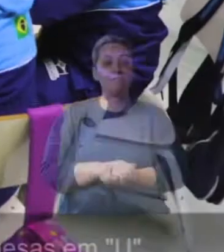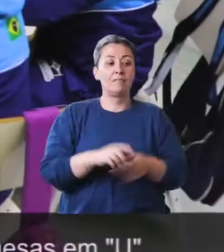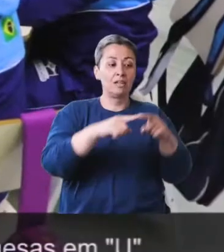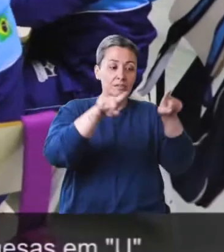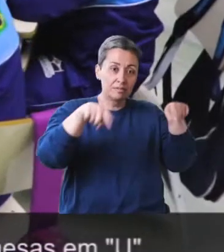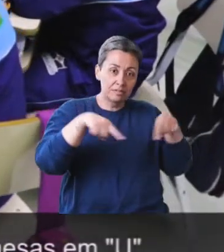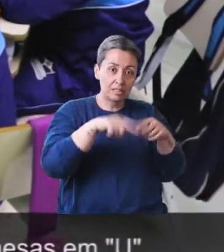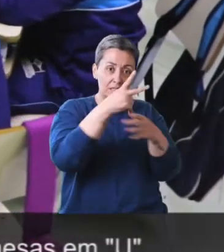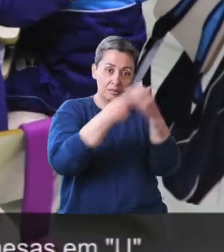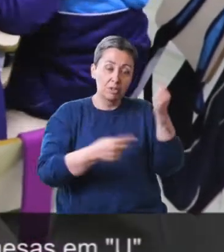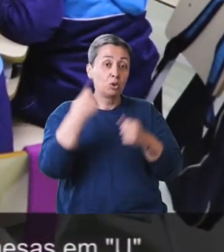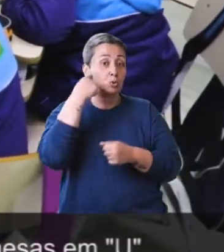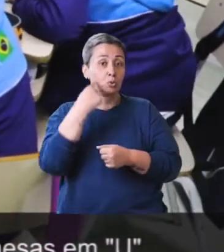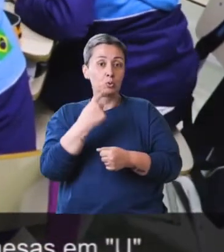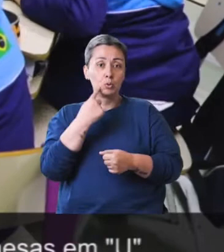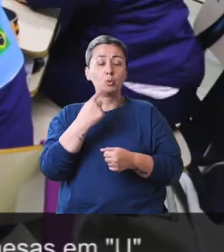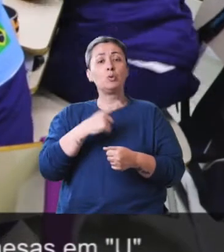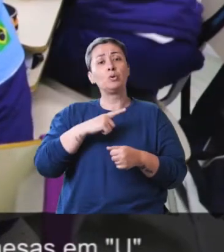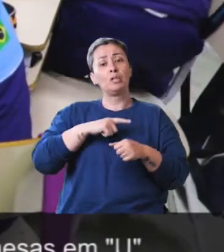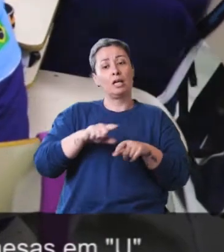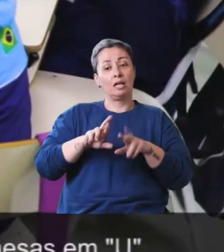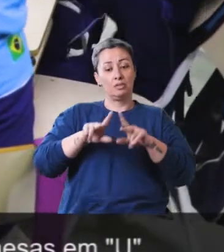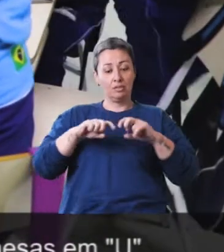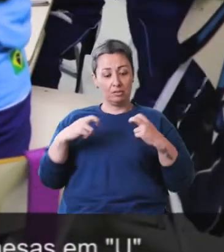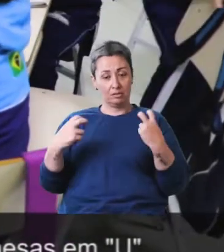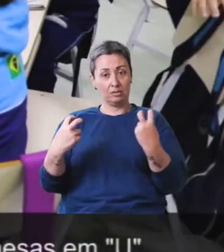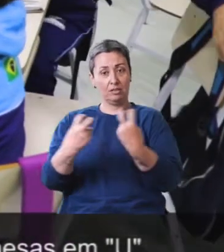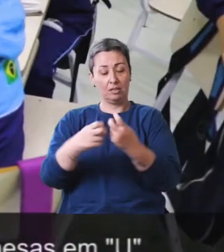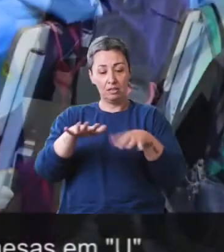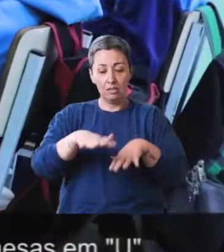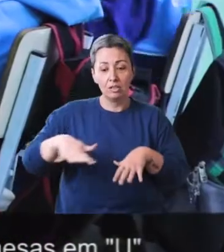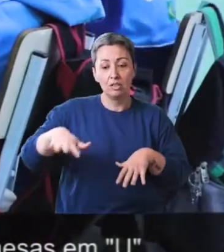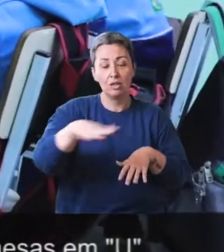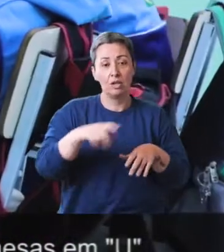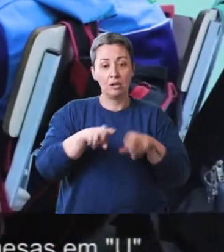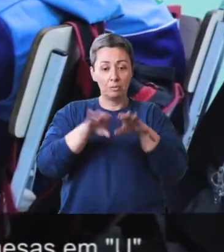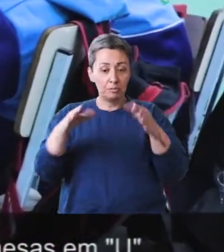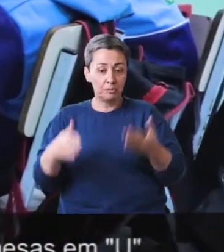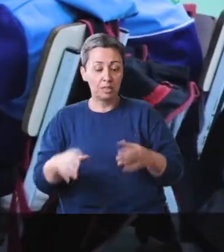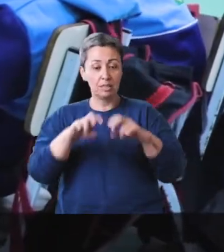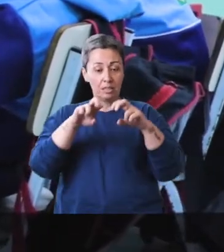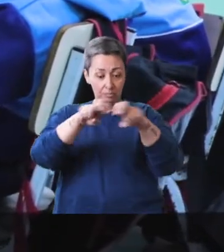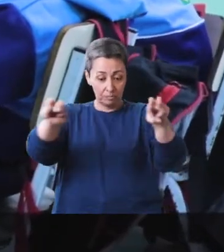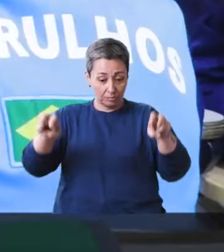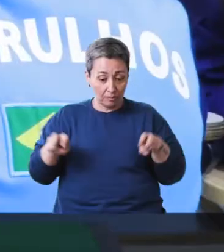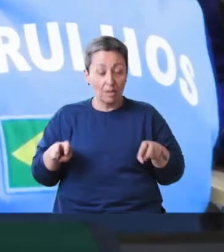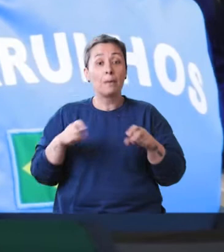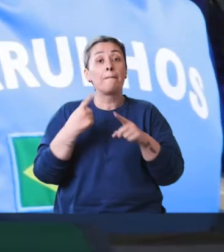As classes bilingües de surdos, elas têm essa configuração no espaço com as mesas em U,